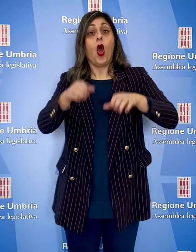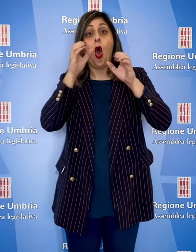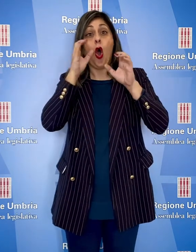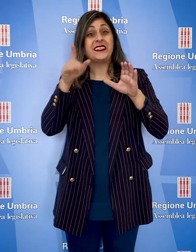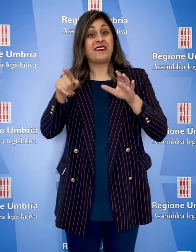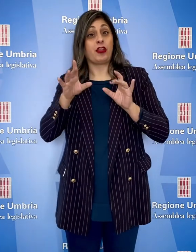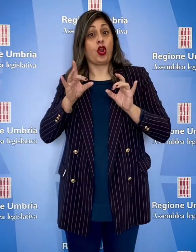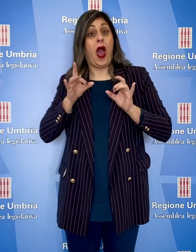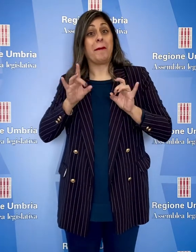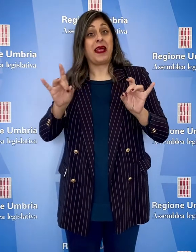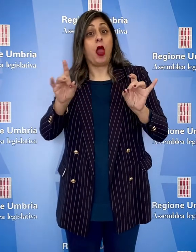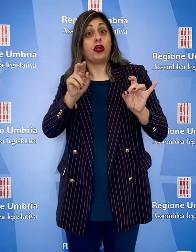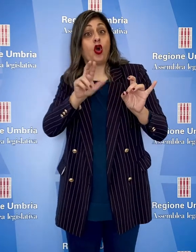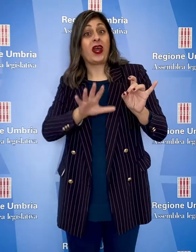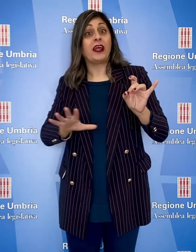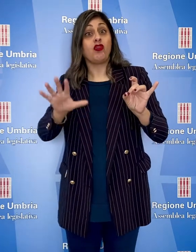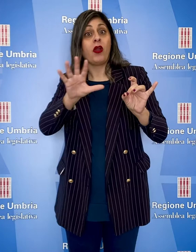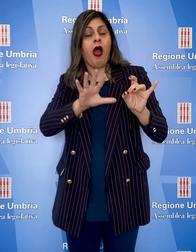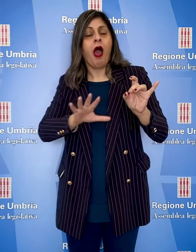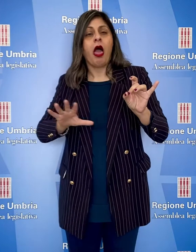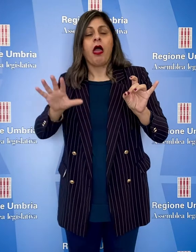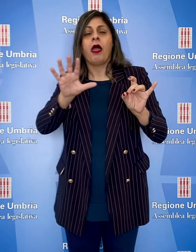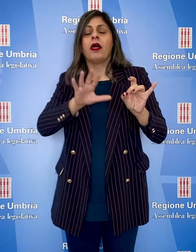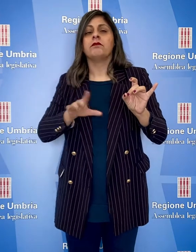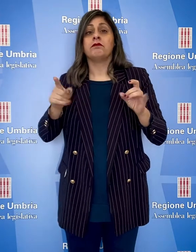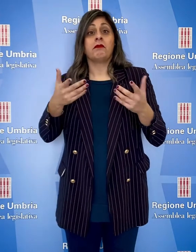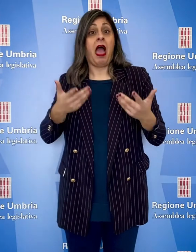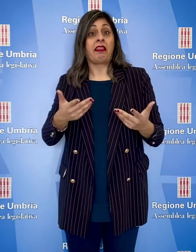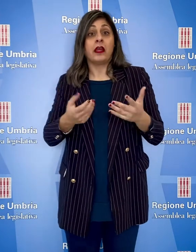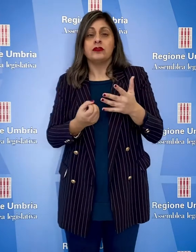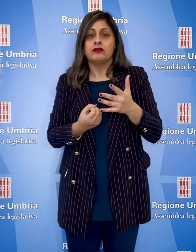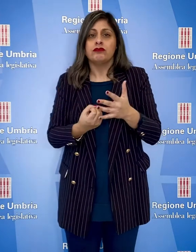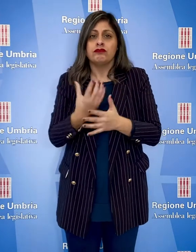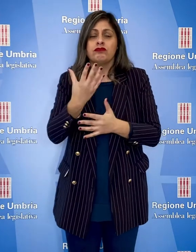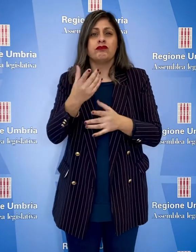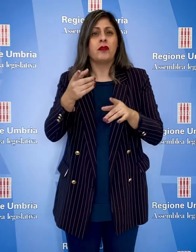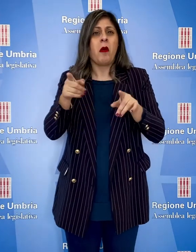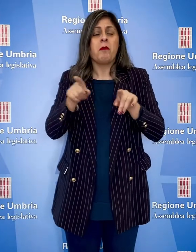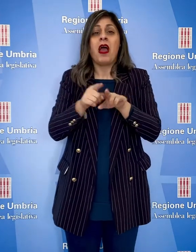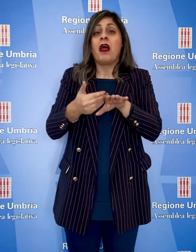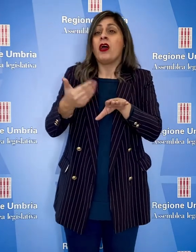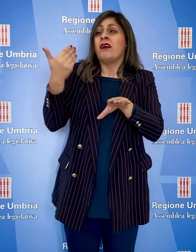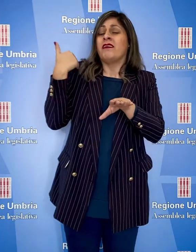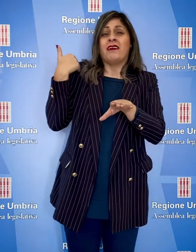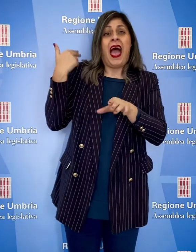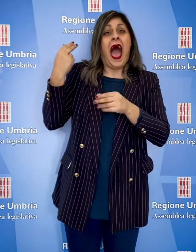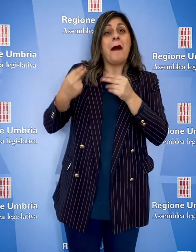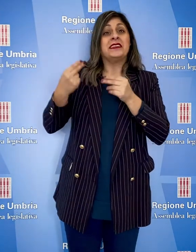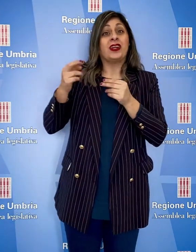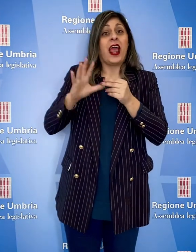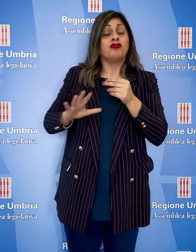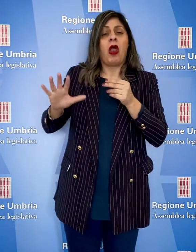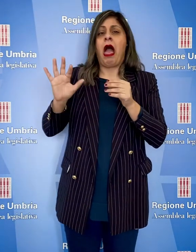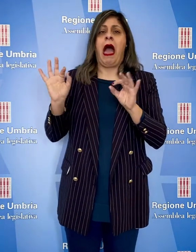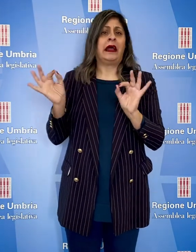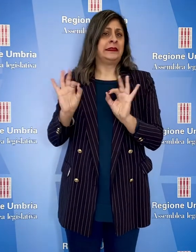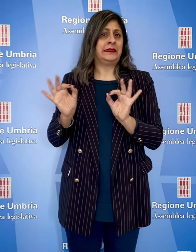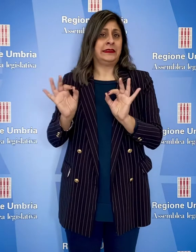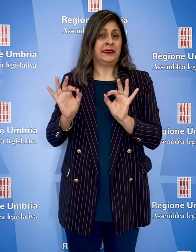L'osservatorio epidemiologico regionale non risulta costituito dalla precedente amministrazione regionale